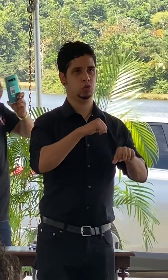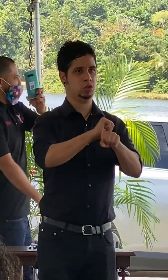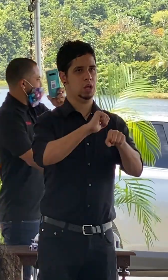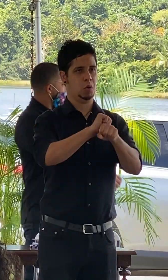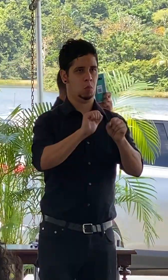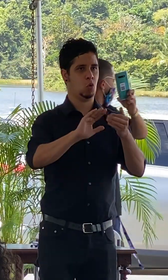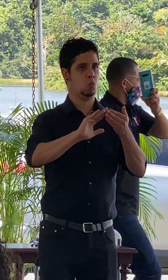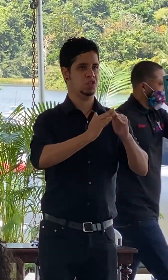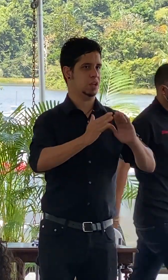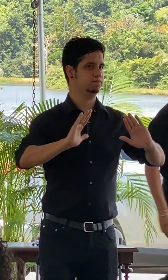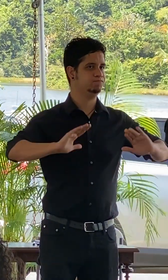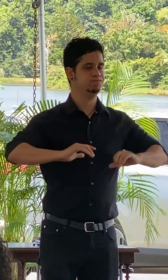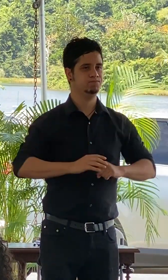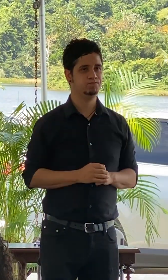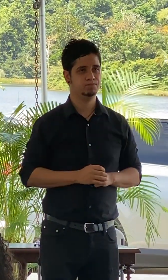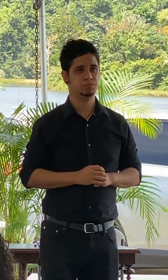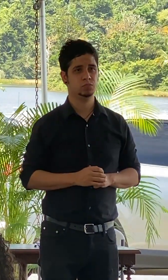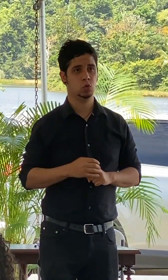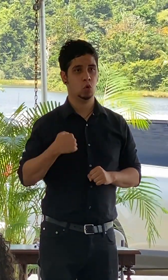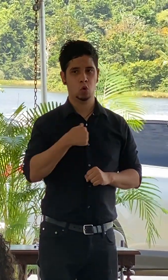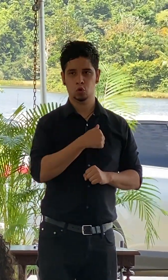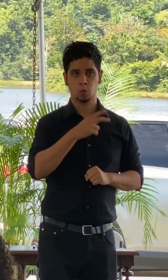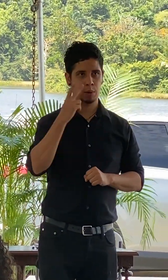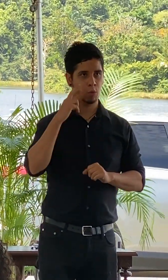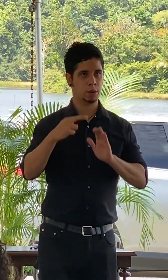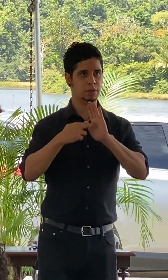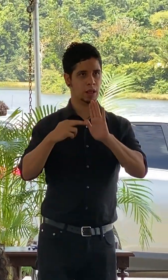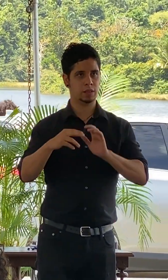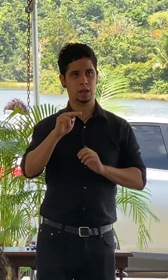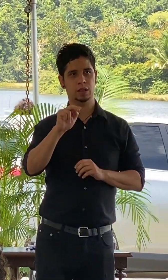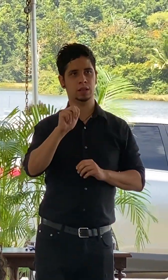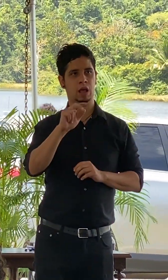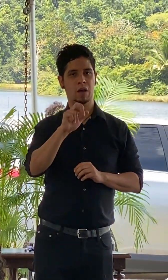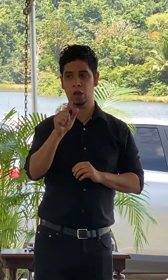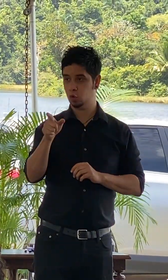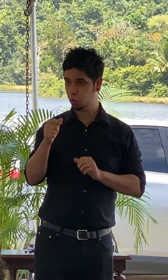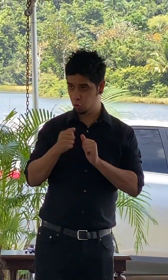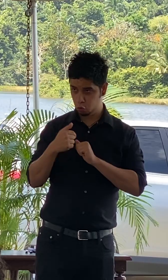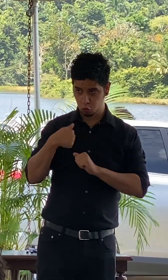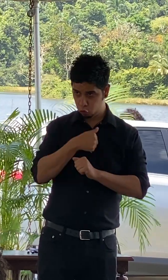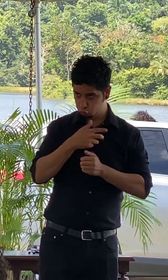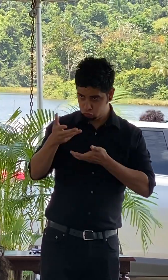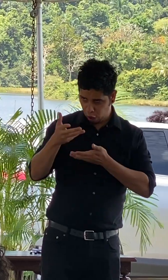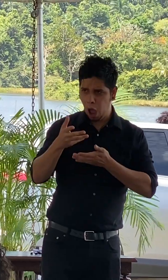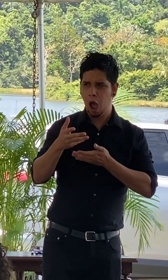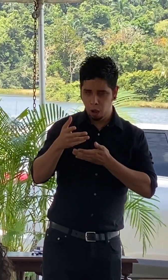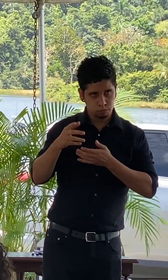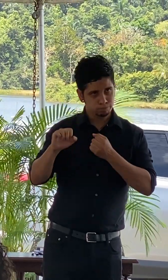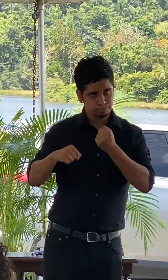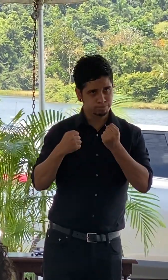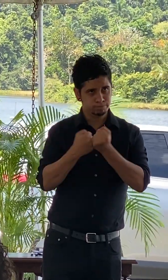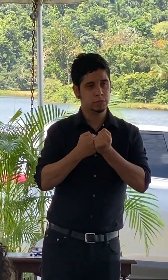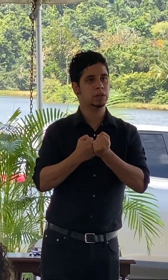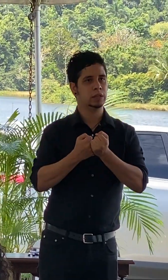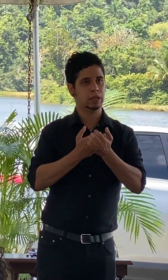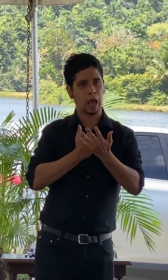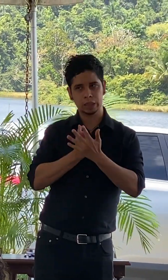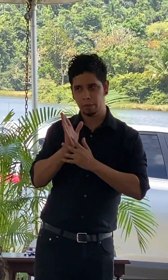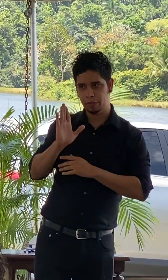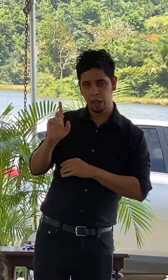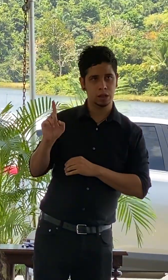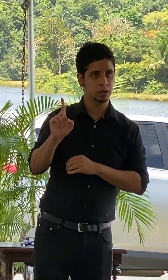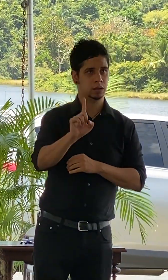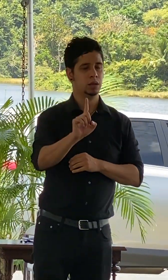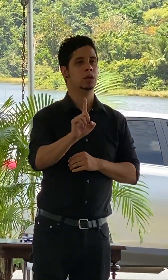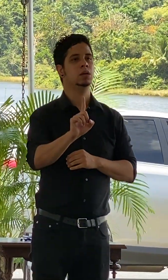encontramos al representante jorge navarro que siempre estaba con nosotros y a través de él nos